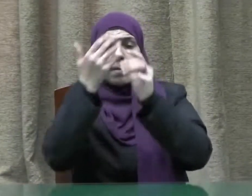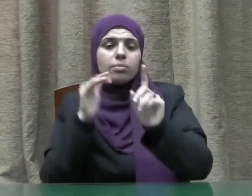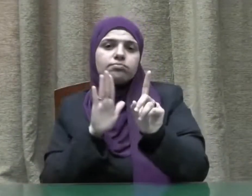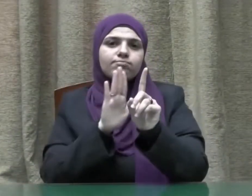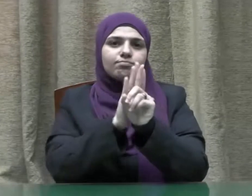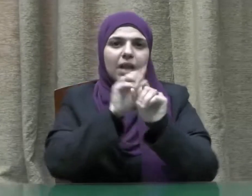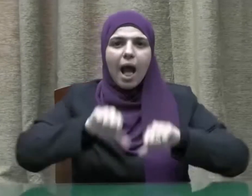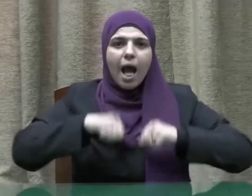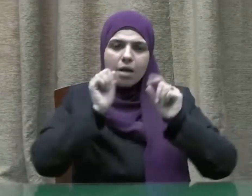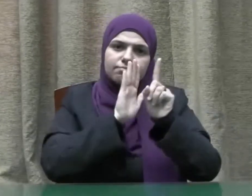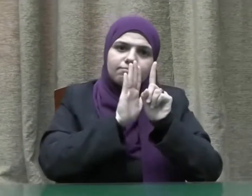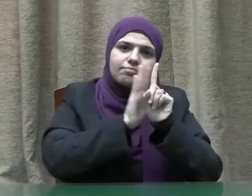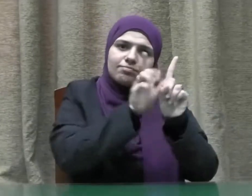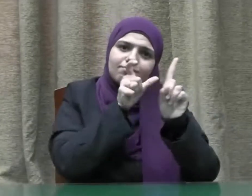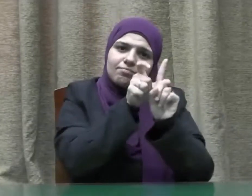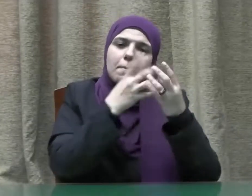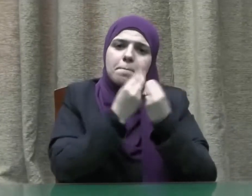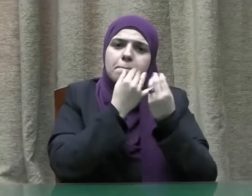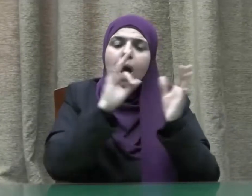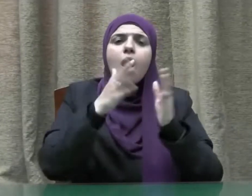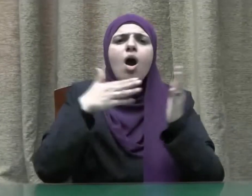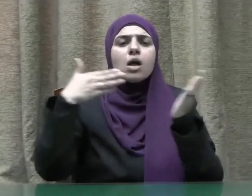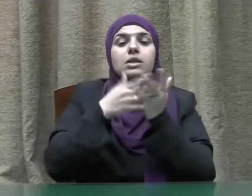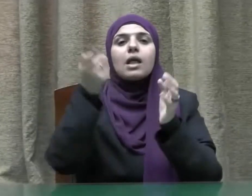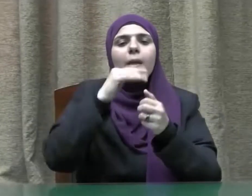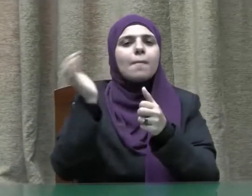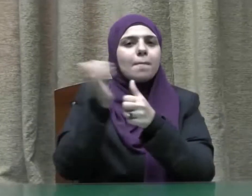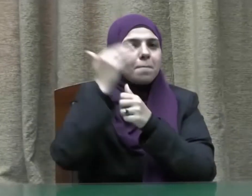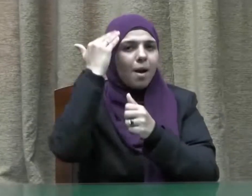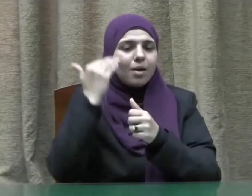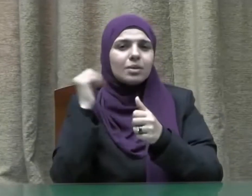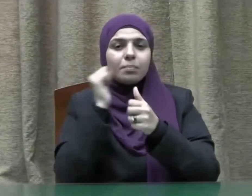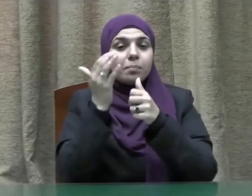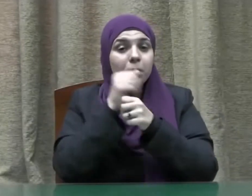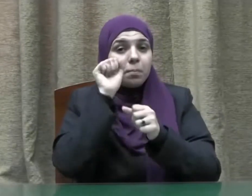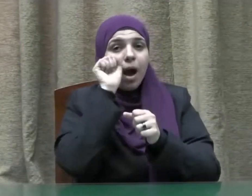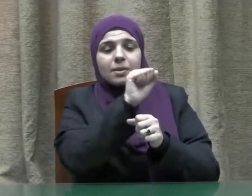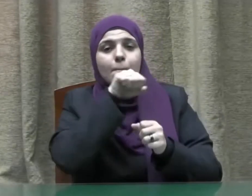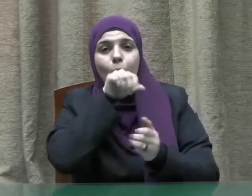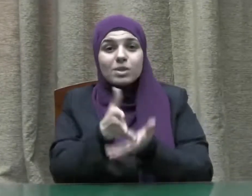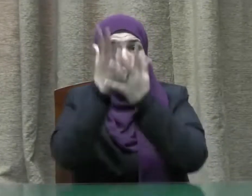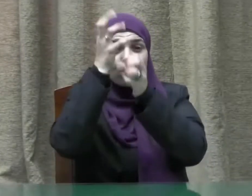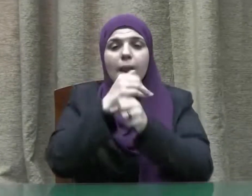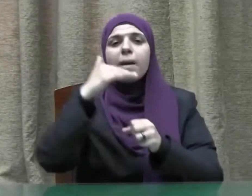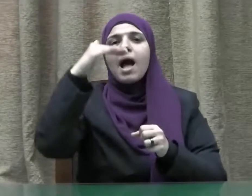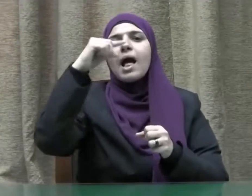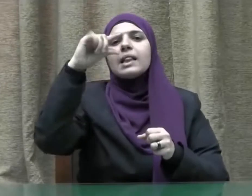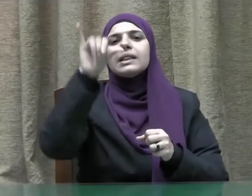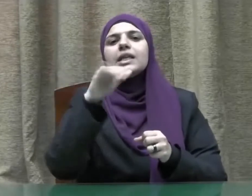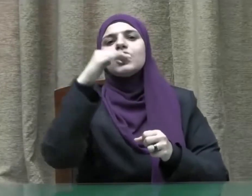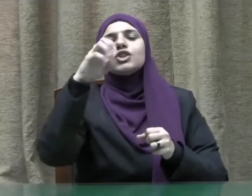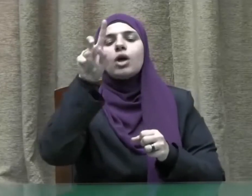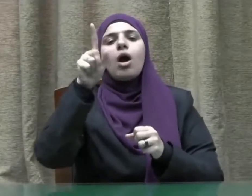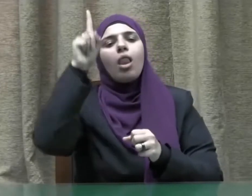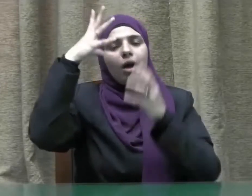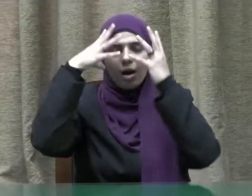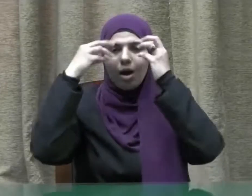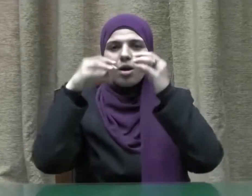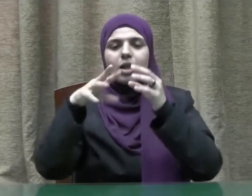سندا له في حياته وزوجه العاقلة الحنون السيدة خديجة رضي